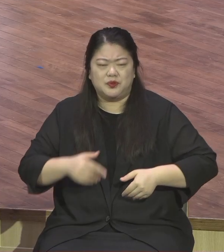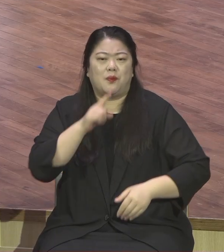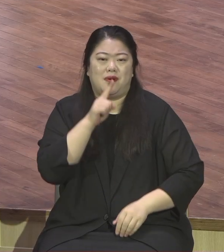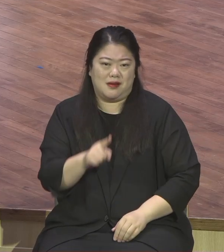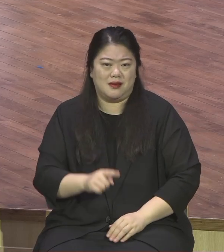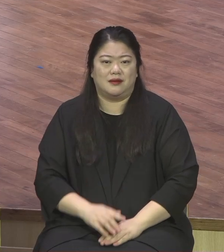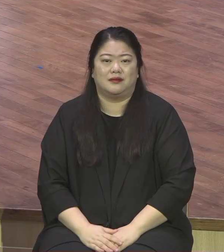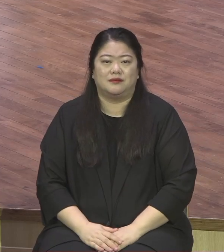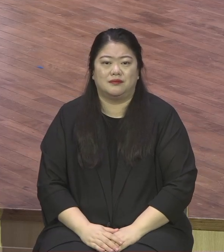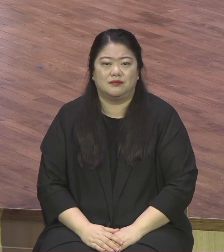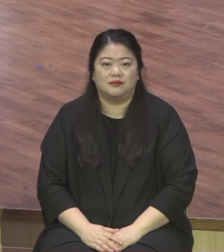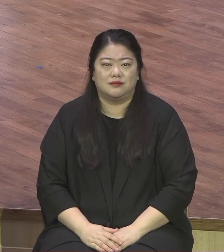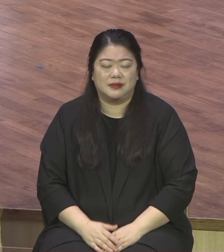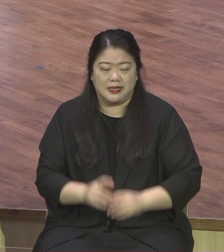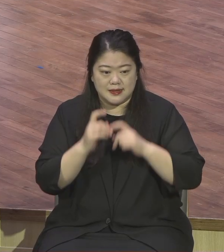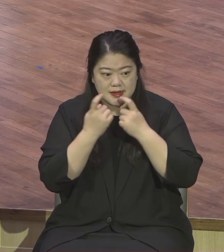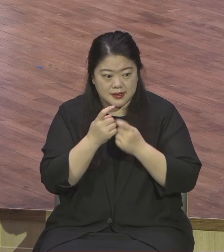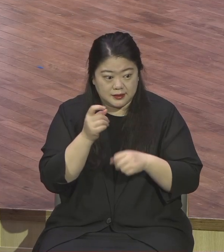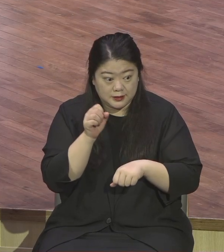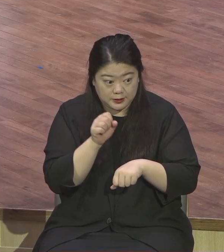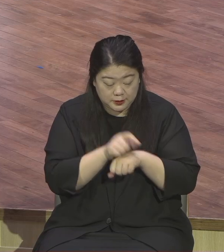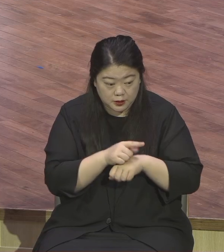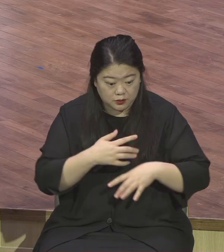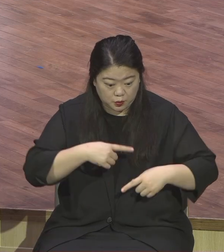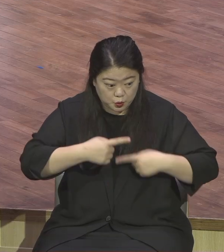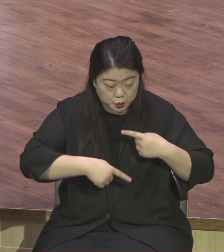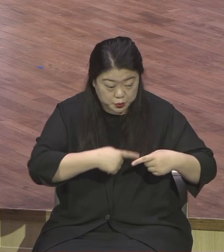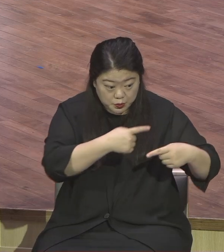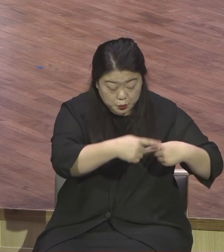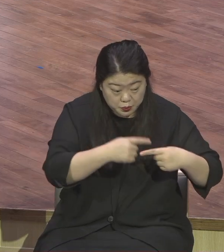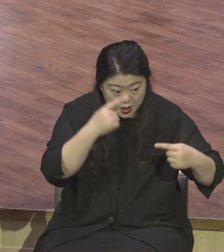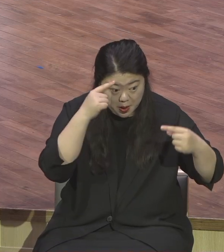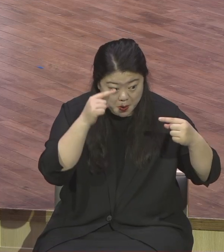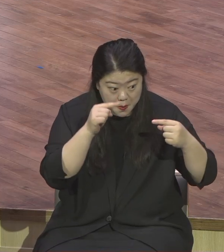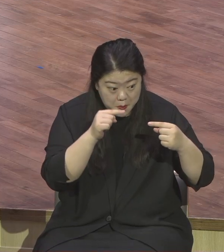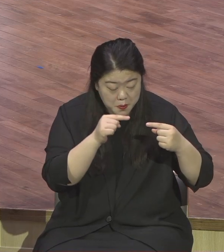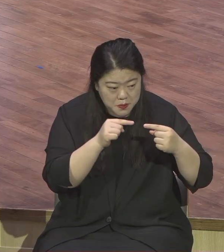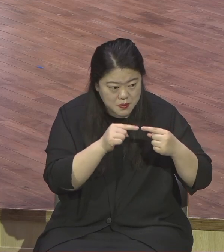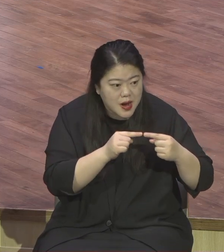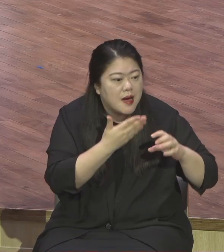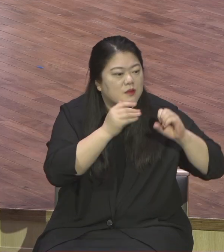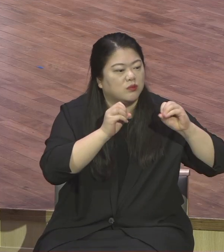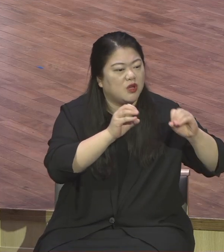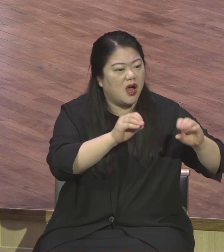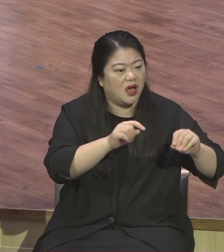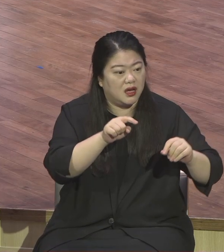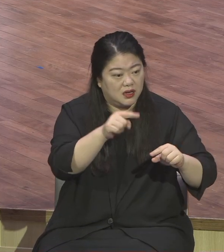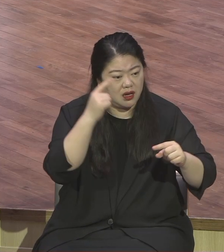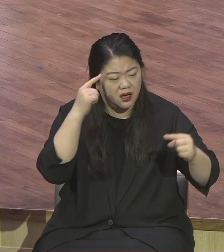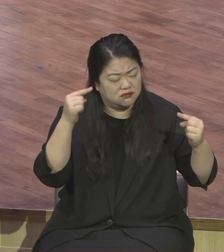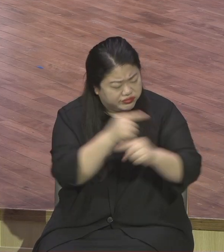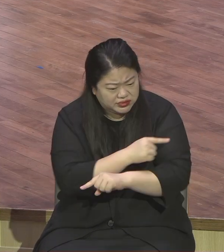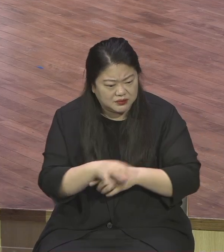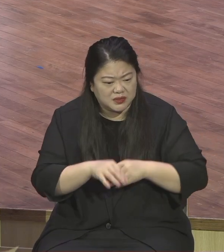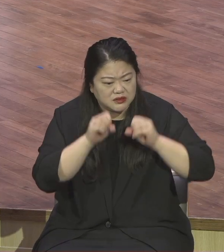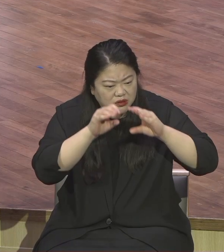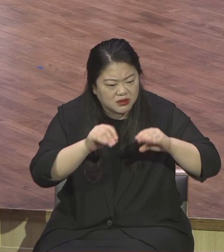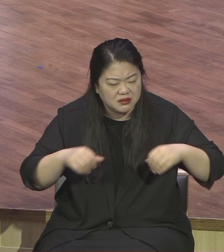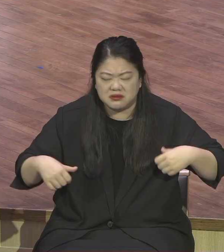성질로 하지 말고 말씀으로 그리고 무시로 깨어 기도하는 삶으로